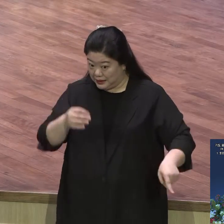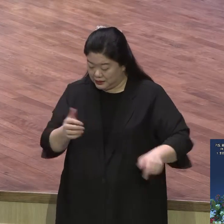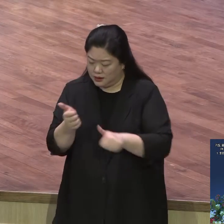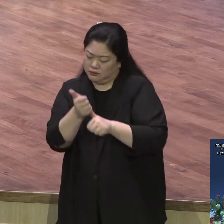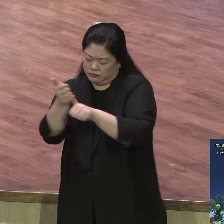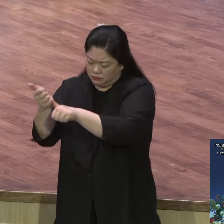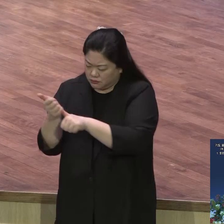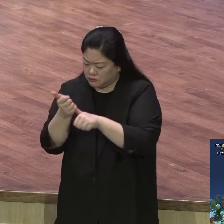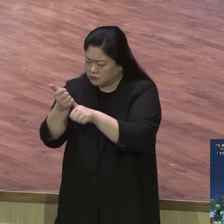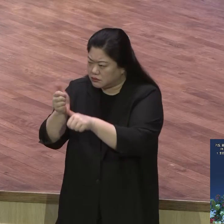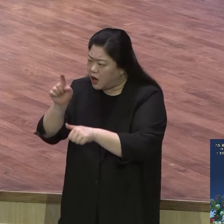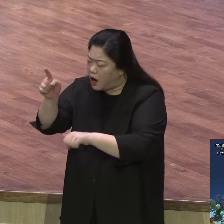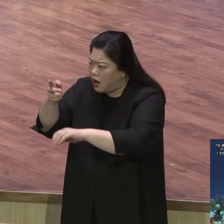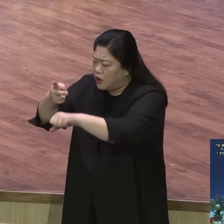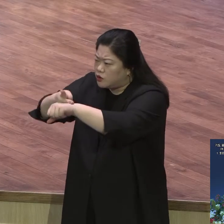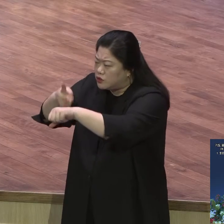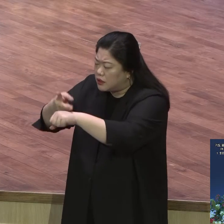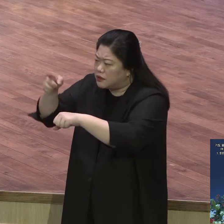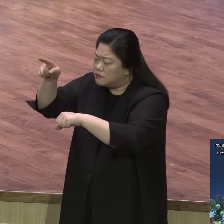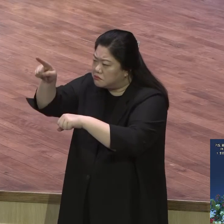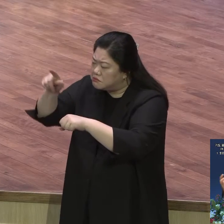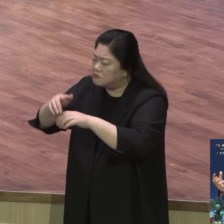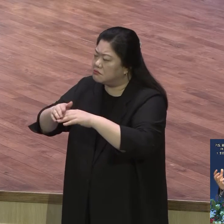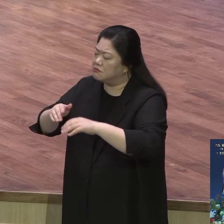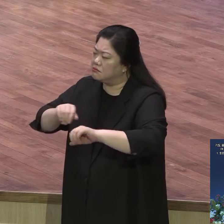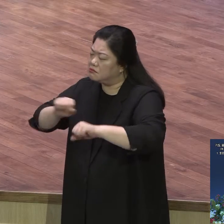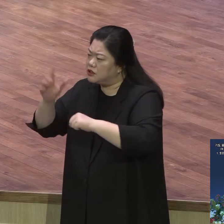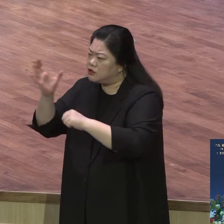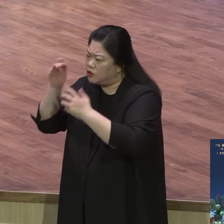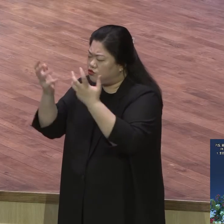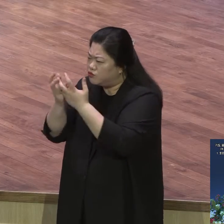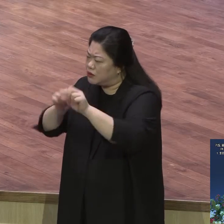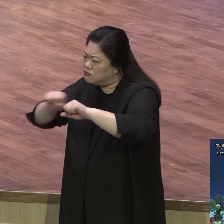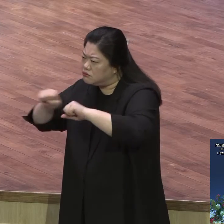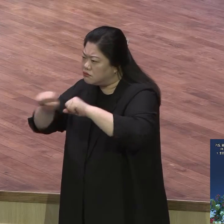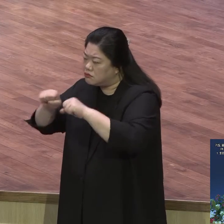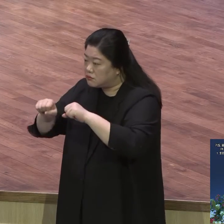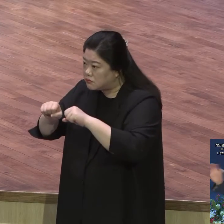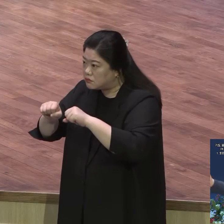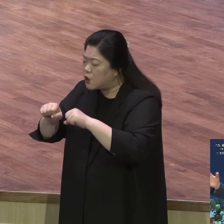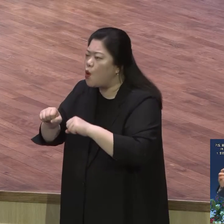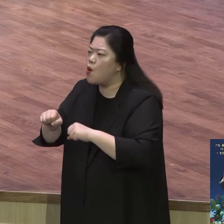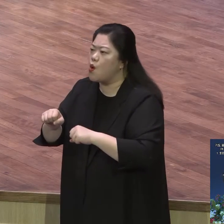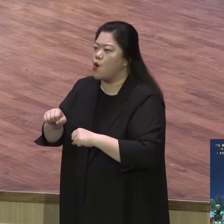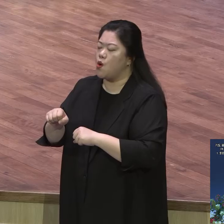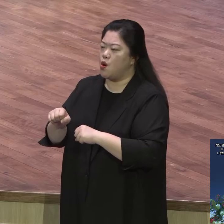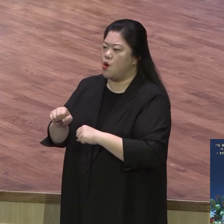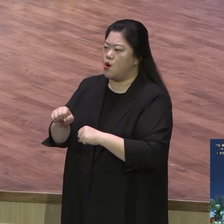엘리아와 함께 했던 성령사가 자신에게 갑줄로 임하게 달라 다른 거 다 필요 없다 성령의